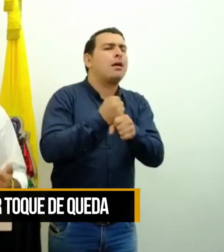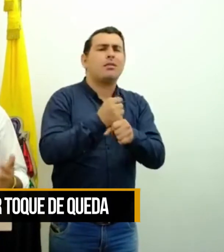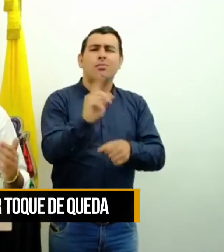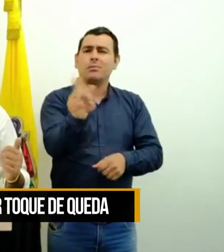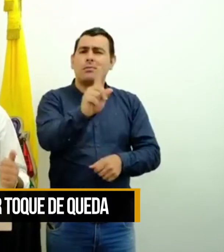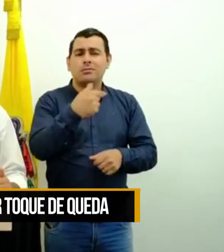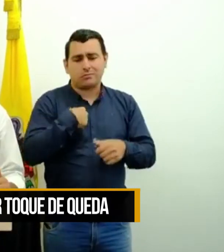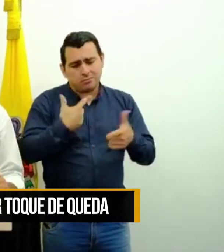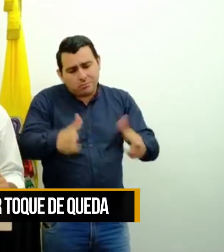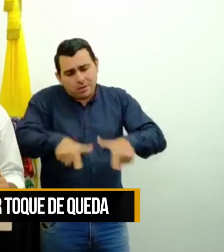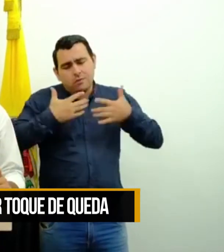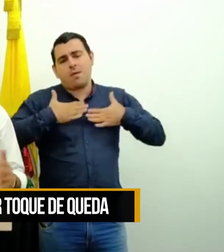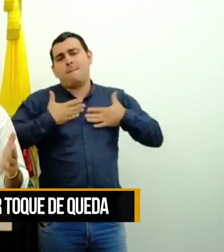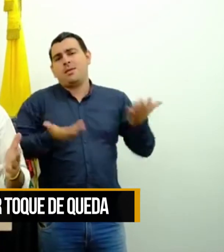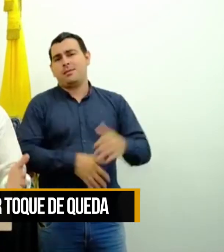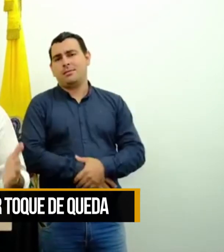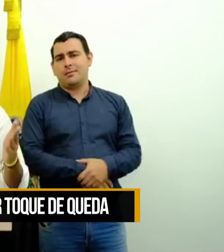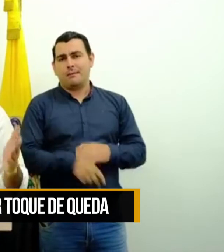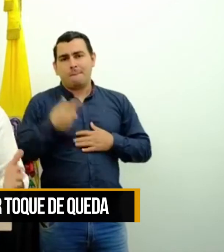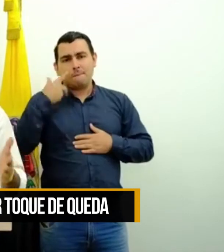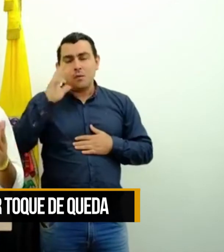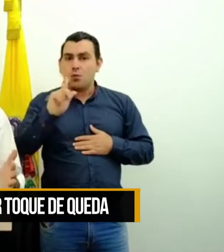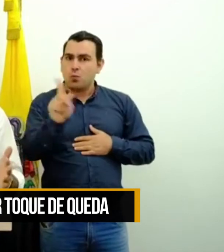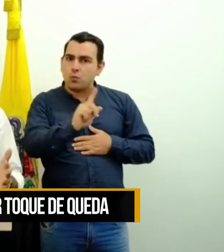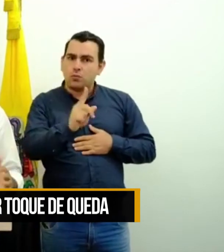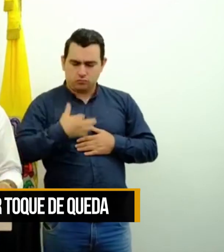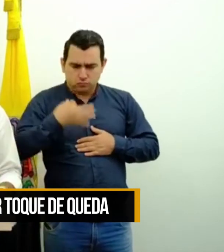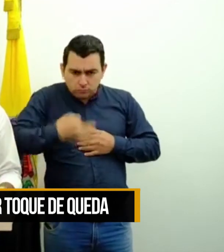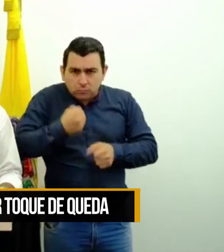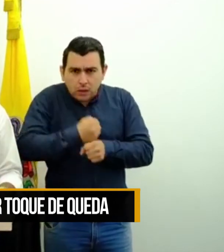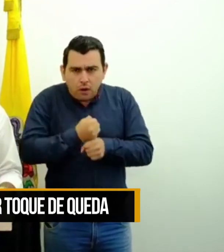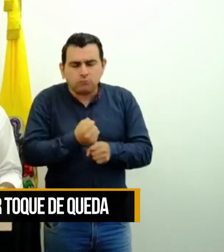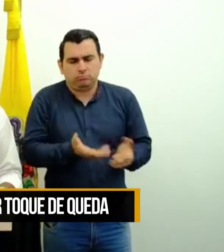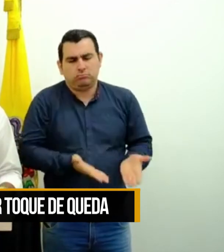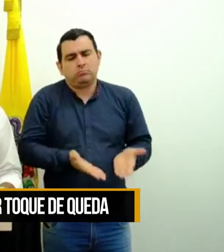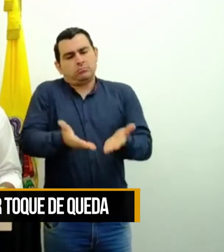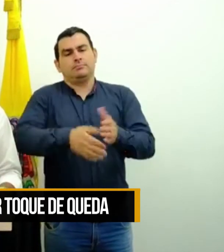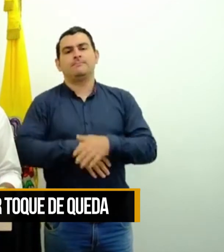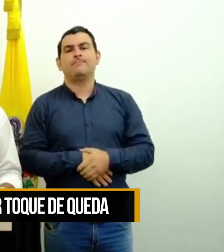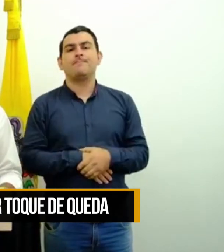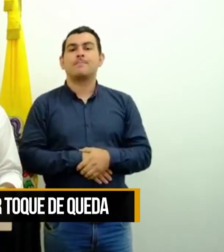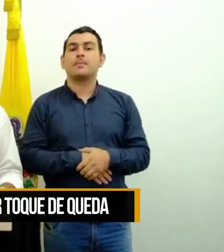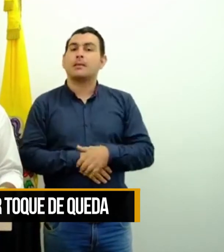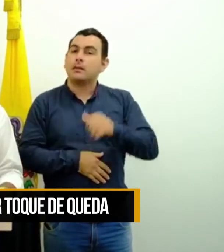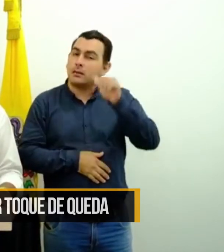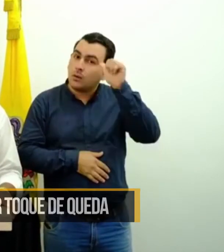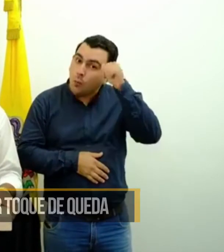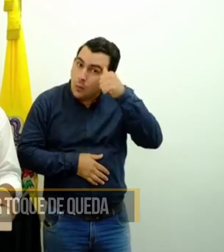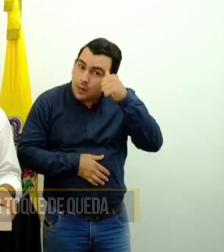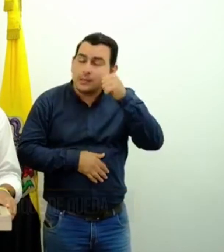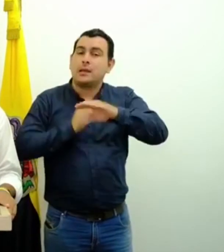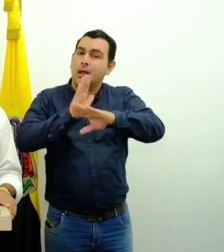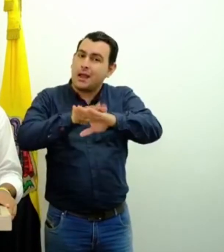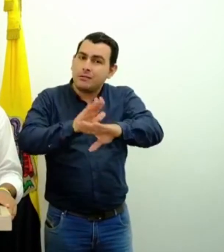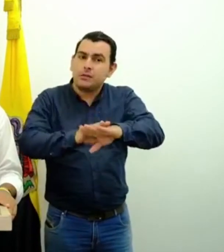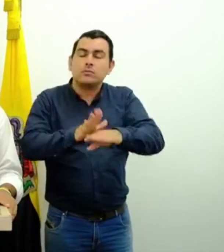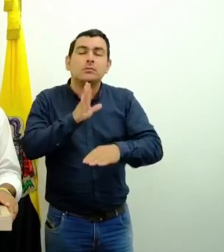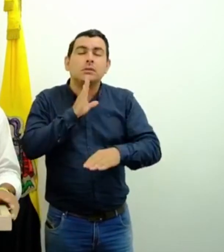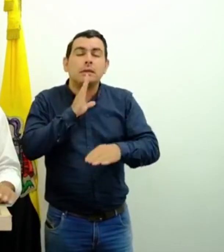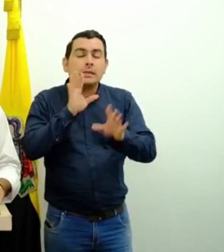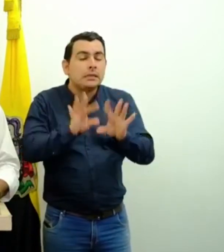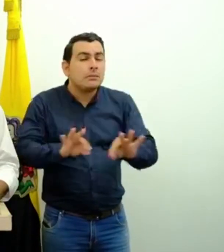a nosotros mismos si queremos realmente cuidarnos. Recuerde que aquí el que más aporta somos nosotros los ciudadanos.